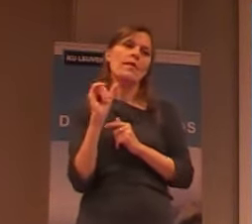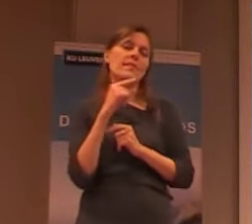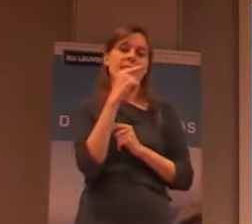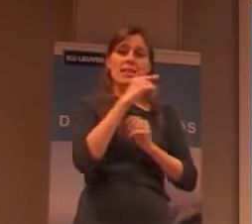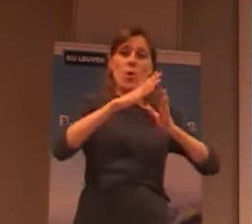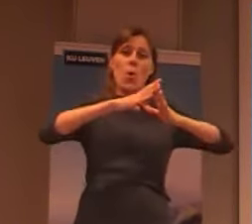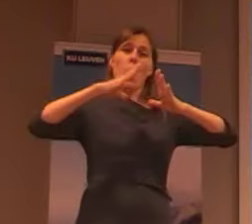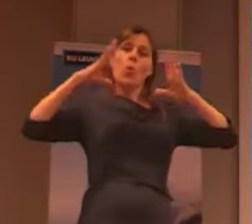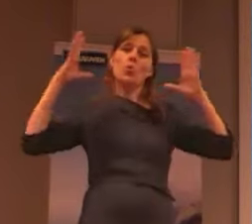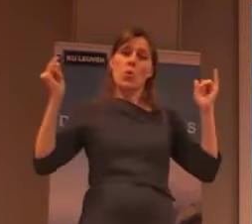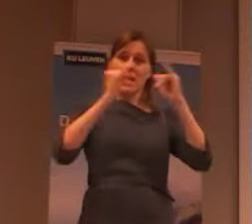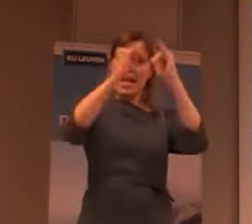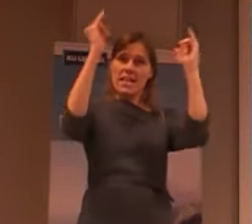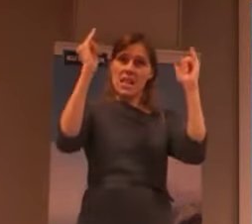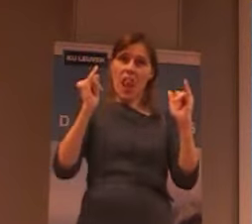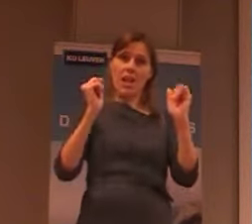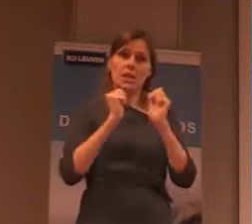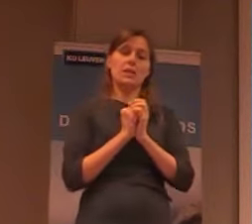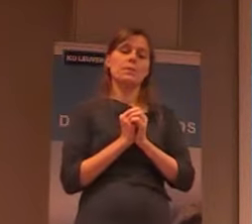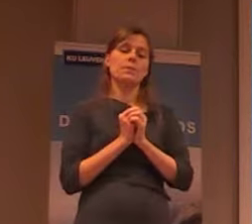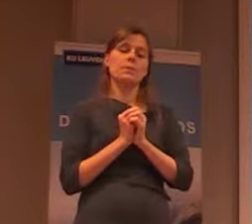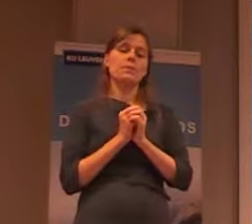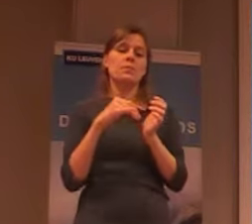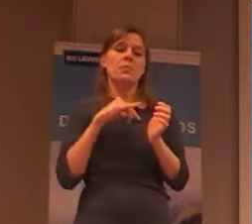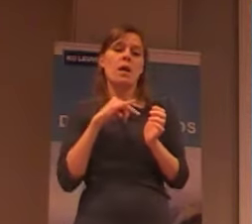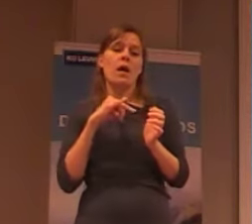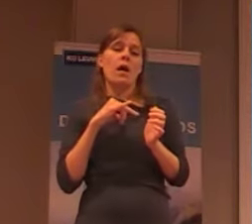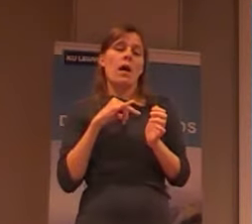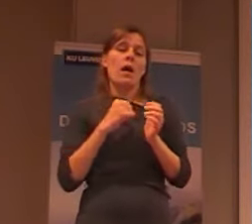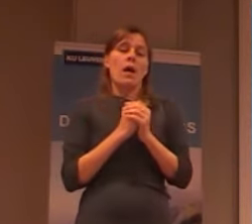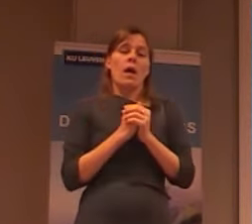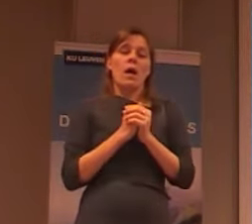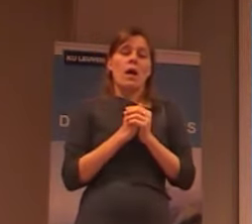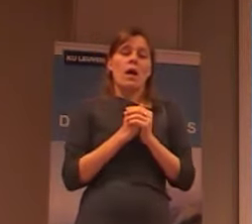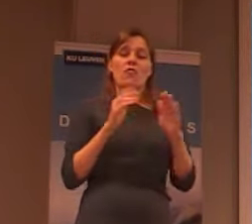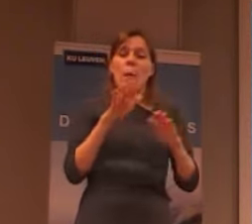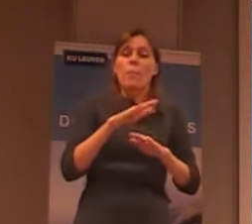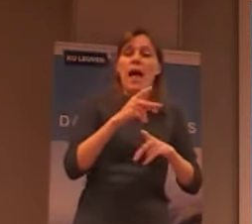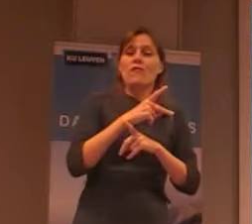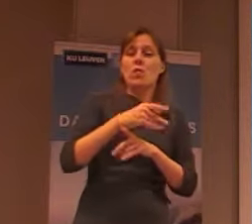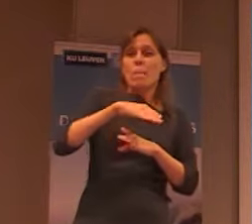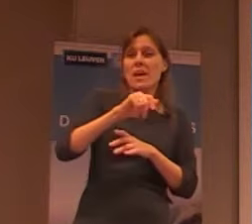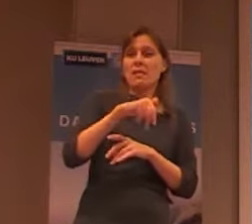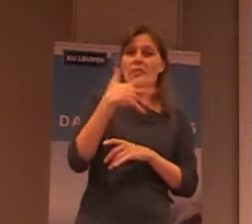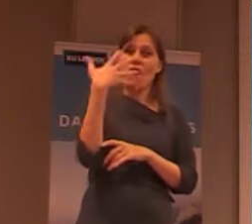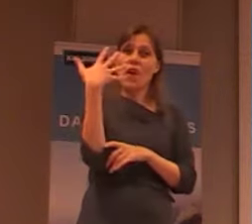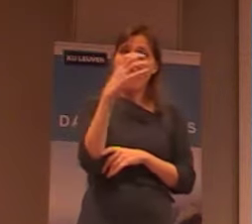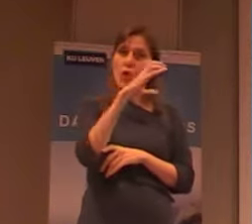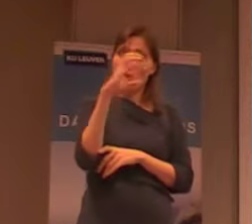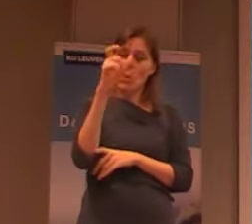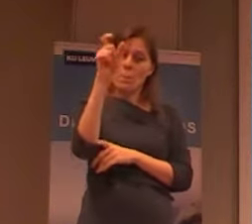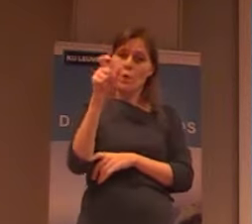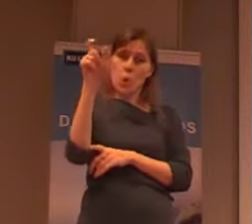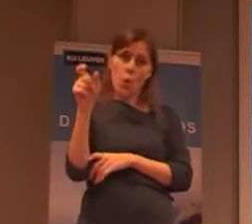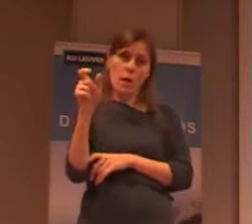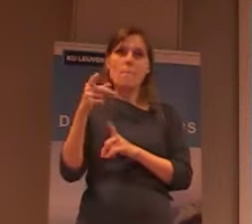grote instelling, die infrastructuur kan geven aan meer dan 500 mensen. Maar, als we